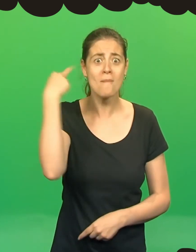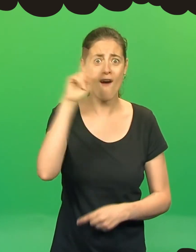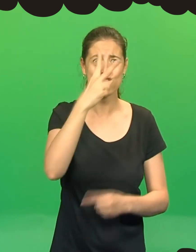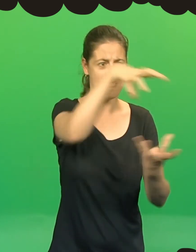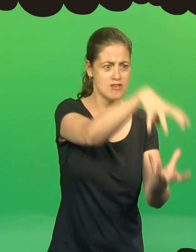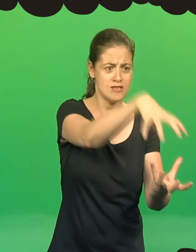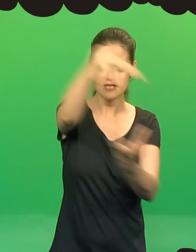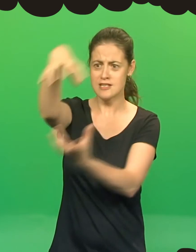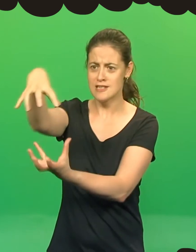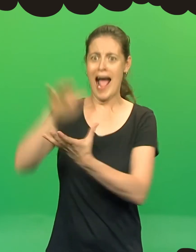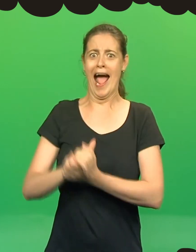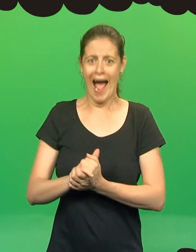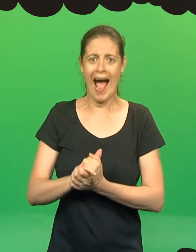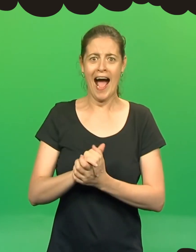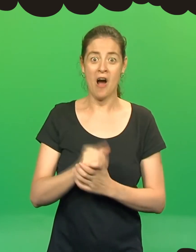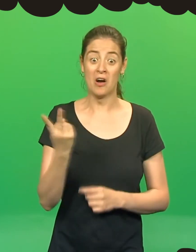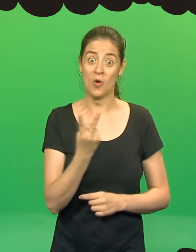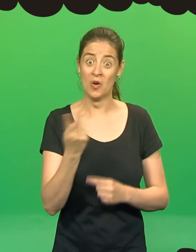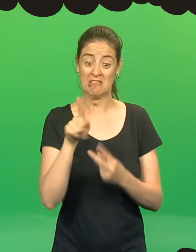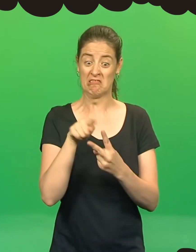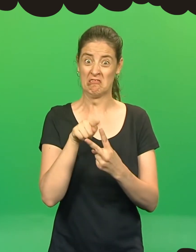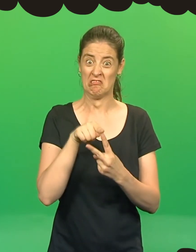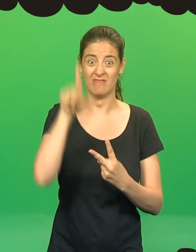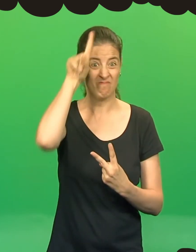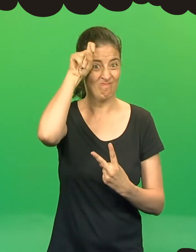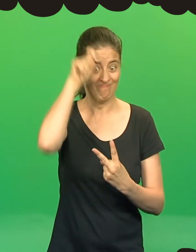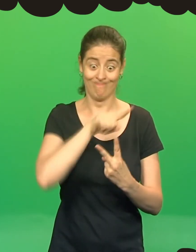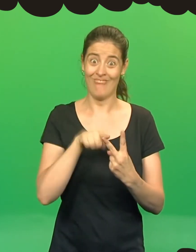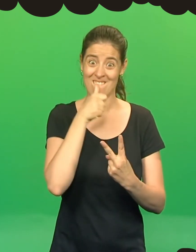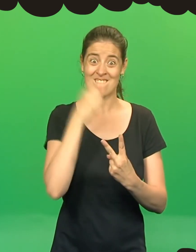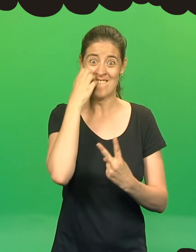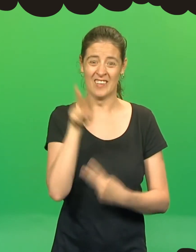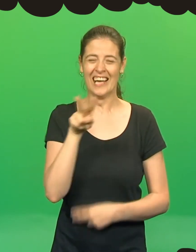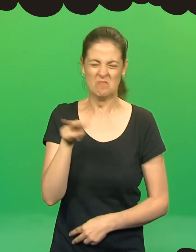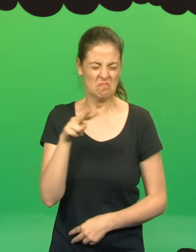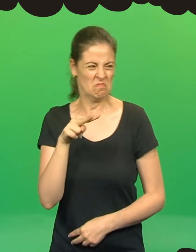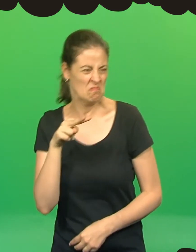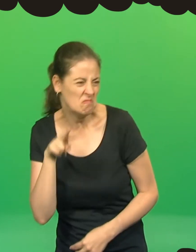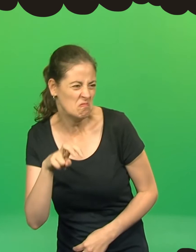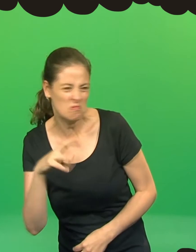e, desta vez, encontraram duas peras. Mas a Ana e a Nini,